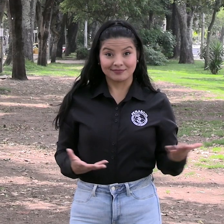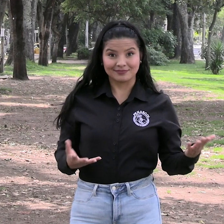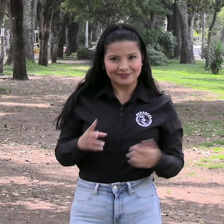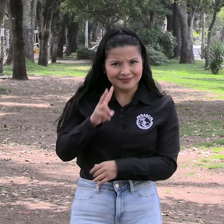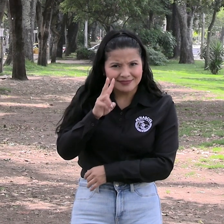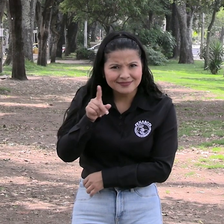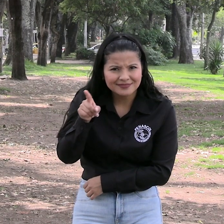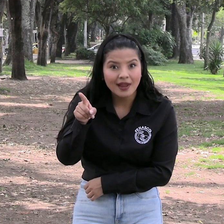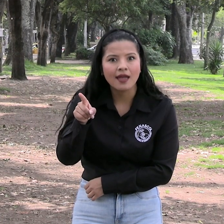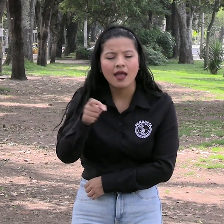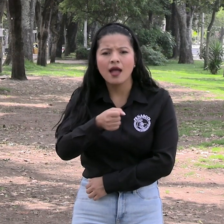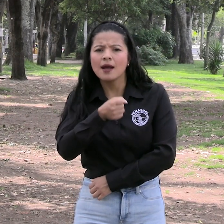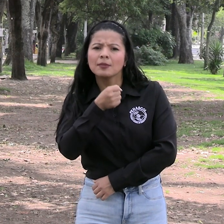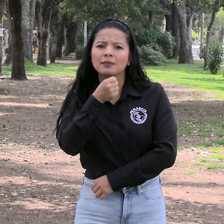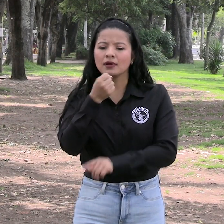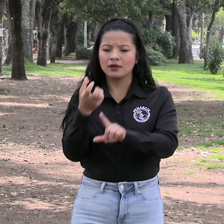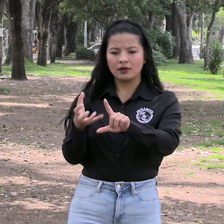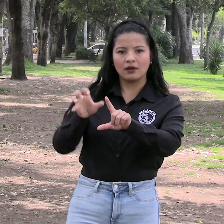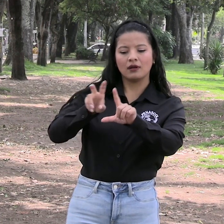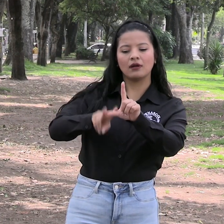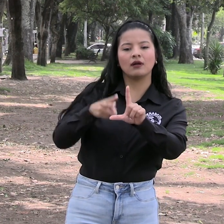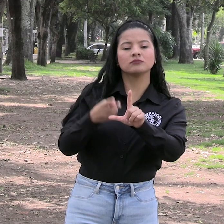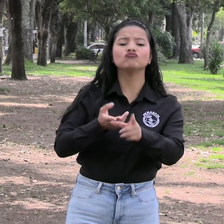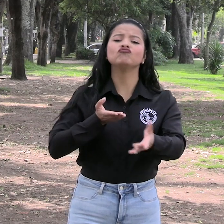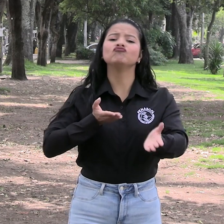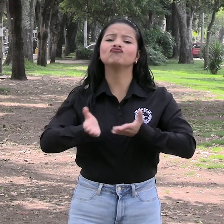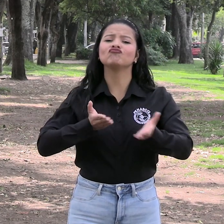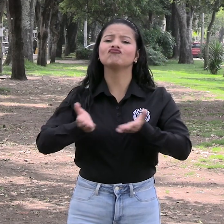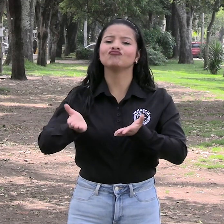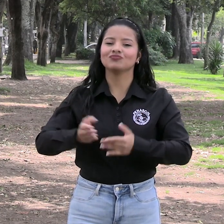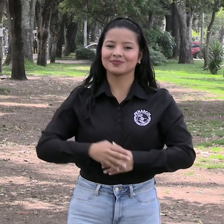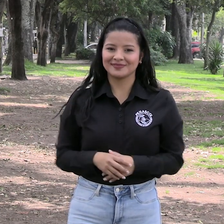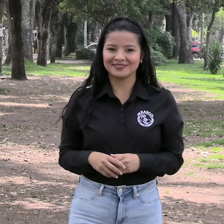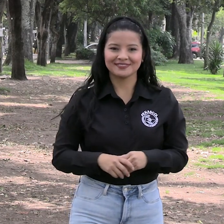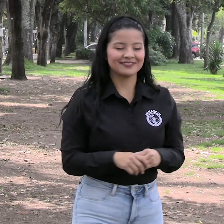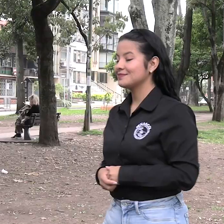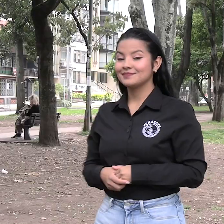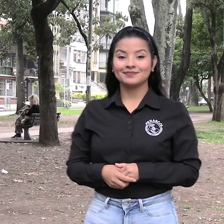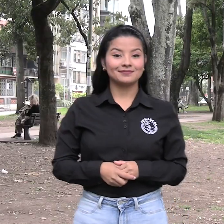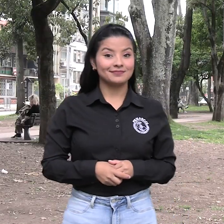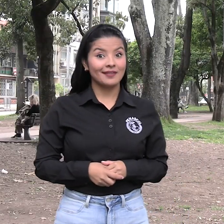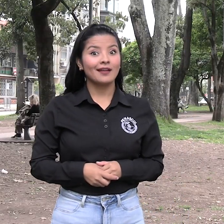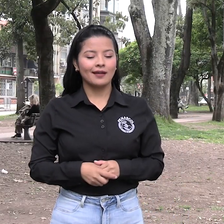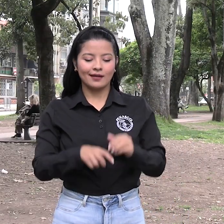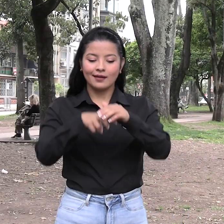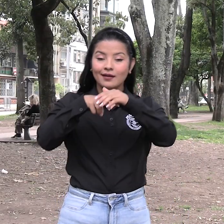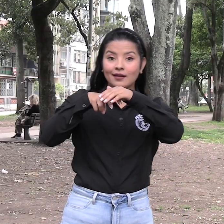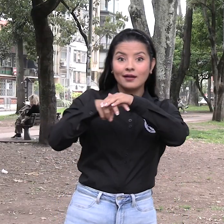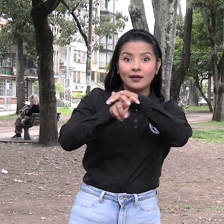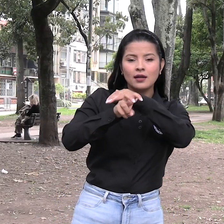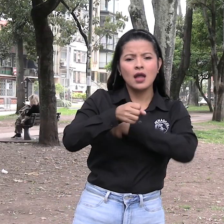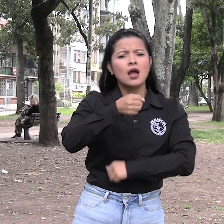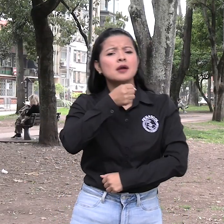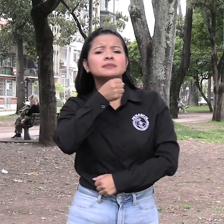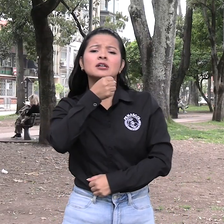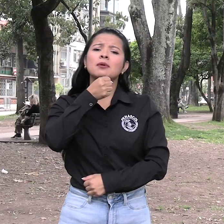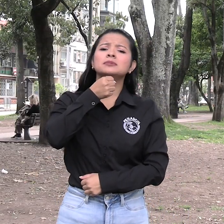Ah, en la pantalla se observan las emisiones del noticiero de Canal Caracol, y a un lado de la pantalla está el